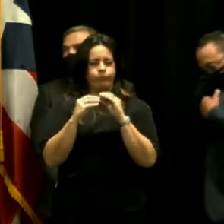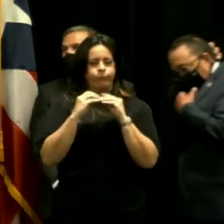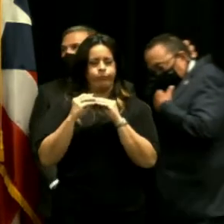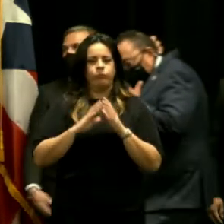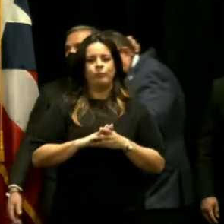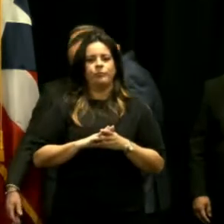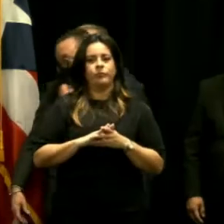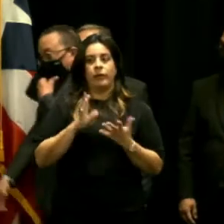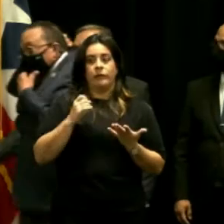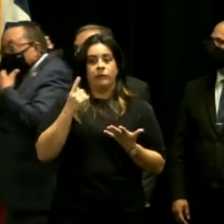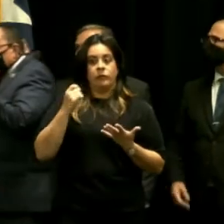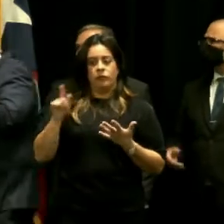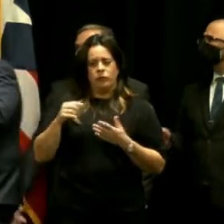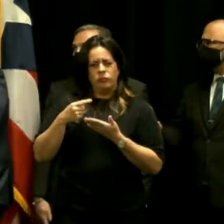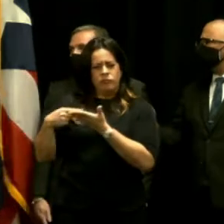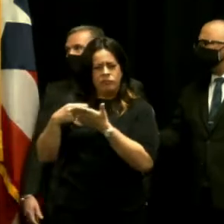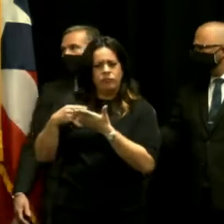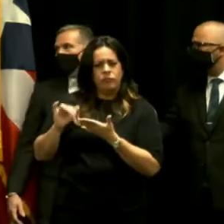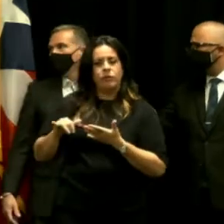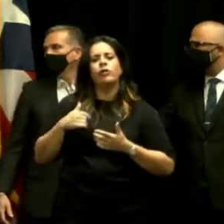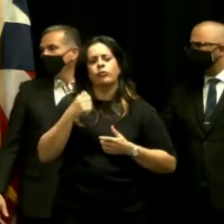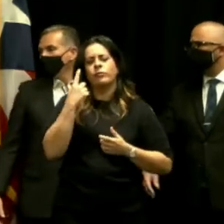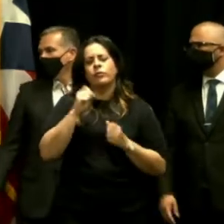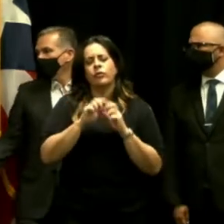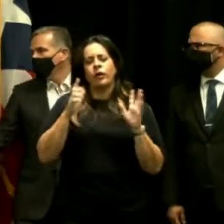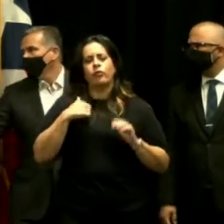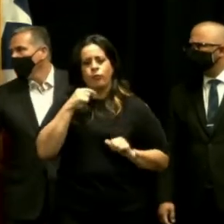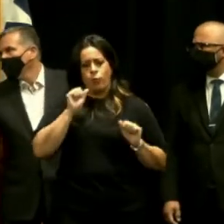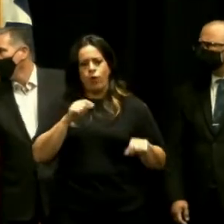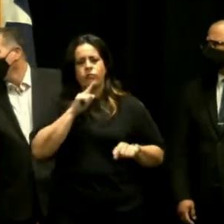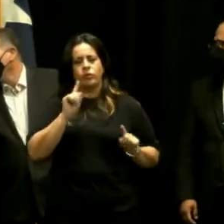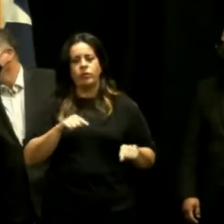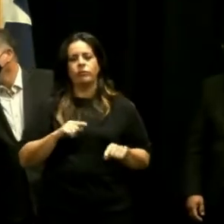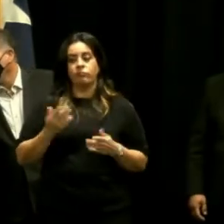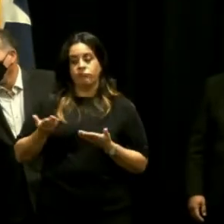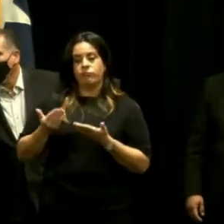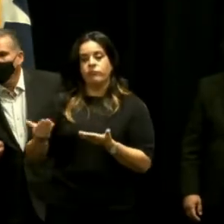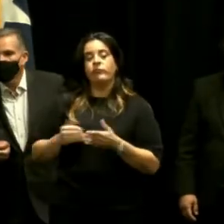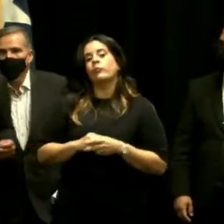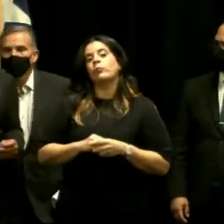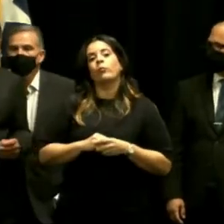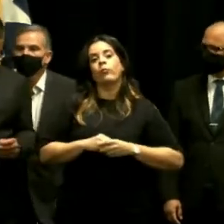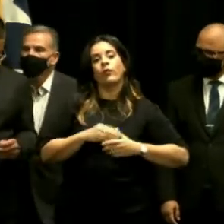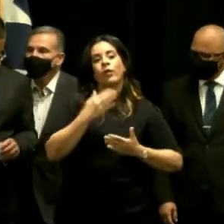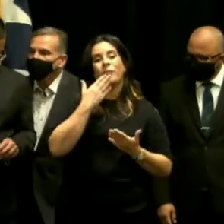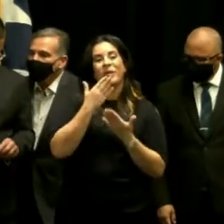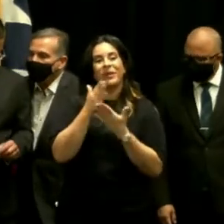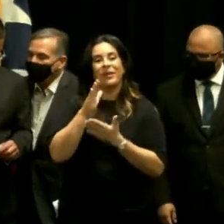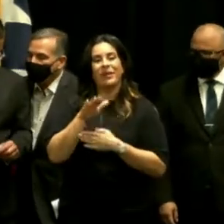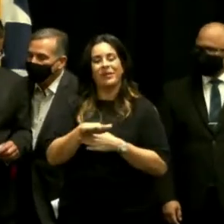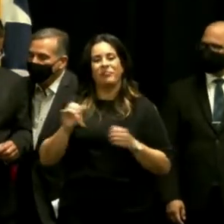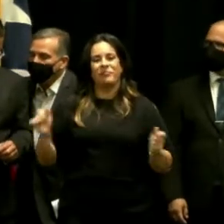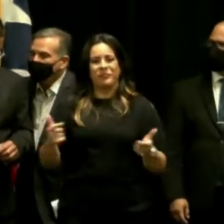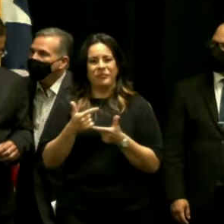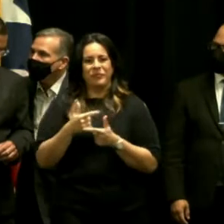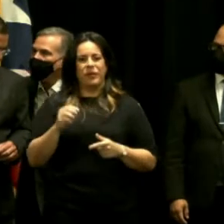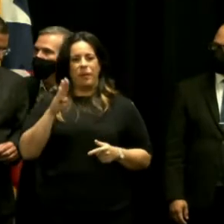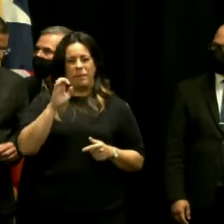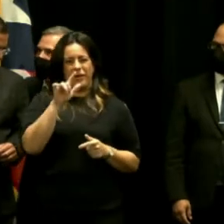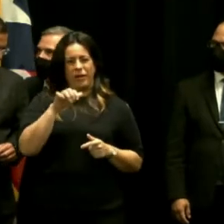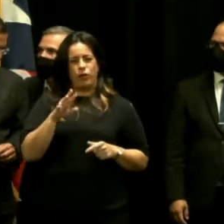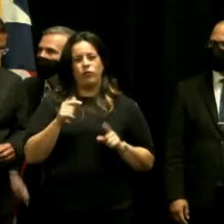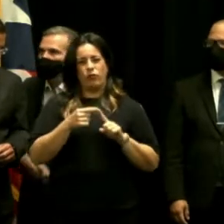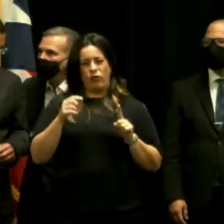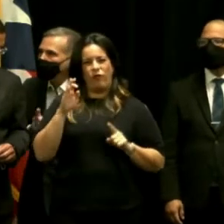no entiendo tú estás tramitando ok ok buenas tardes a todas y a todos José Vaquero de